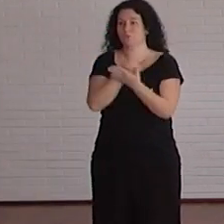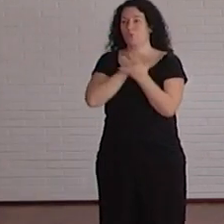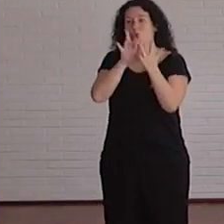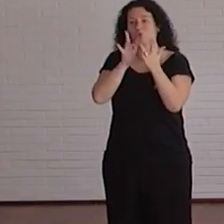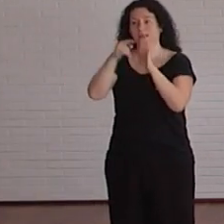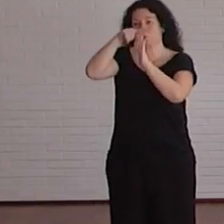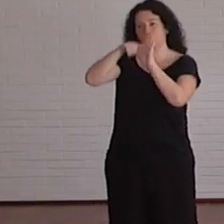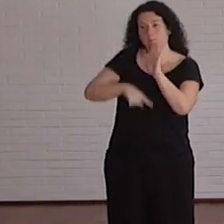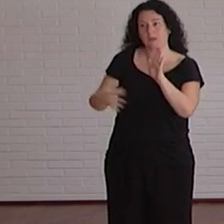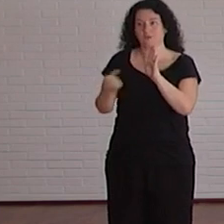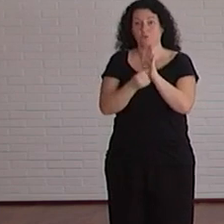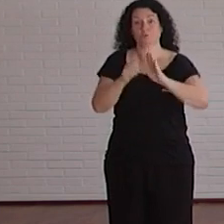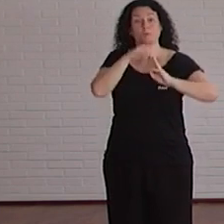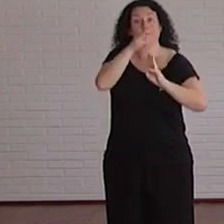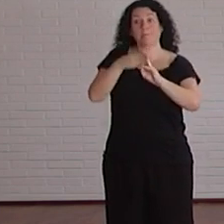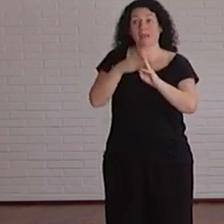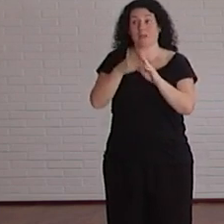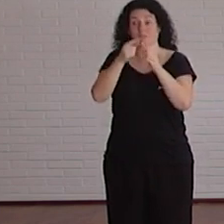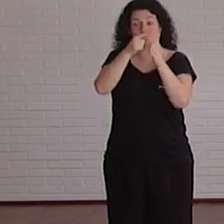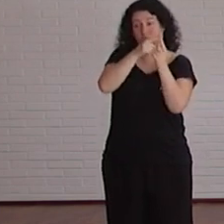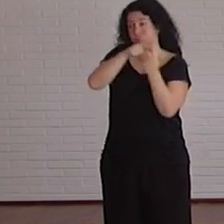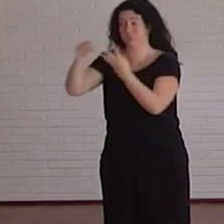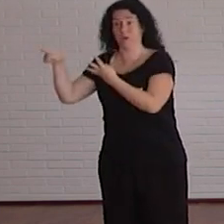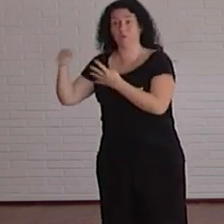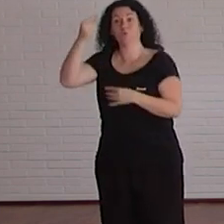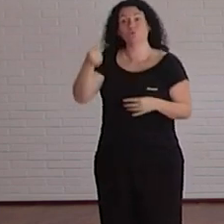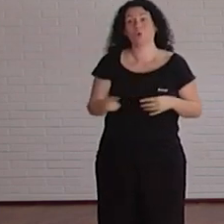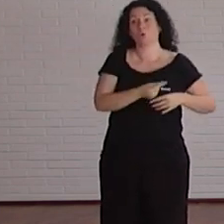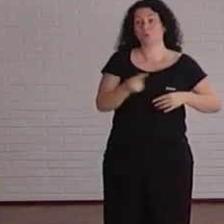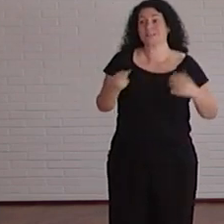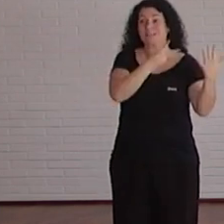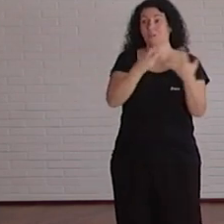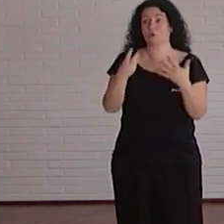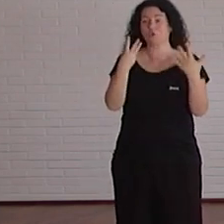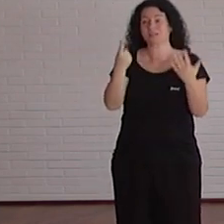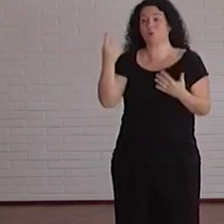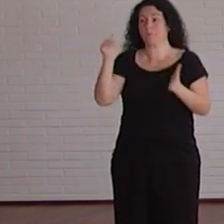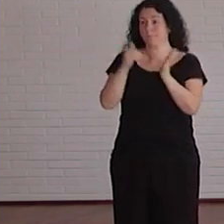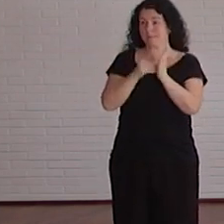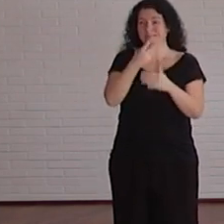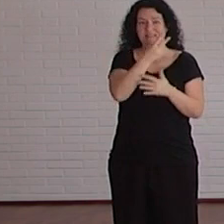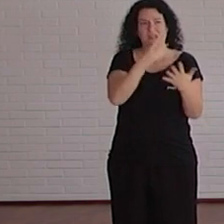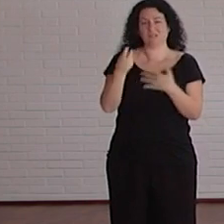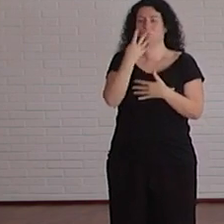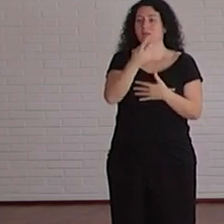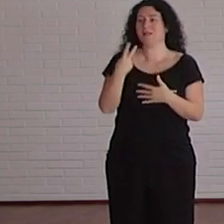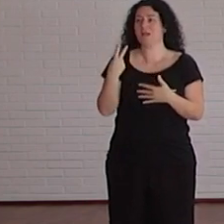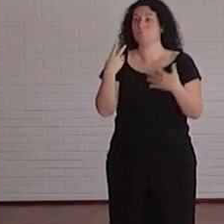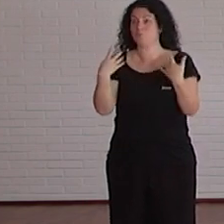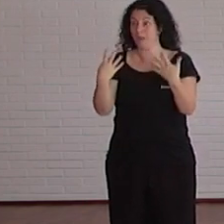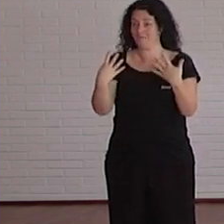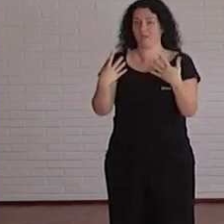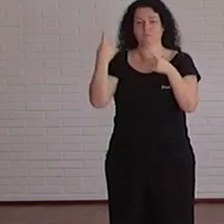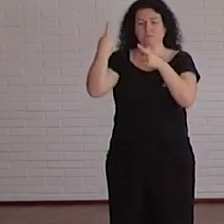De todas esas páginas, de las veintiuna mil páginas, hay un total de setecientos ochenta y un mil novecientos cuarenta y nueve elementos. Los elementos